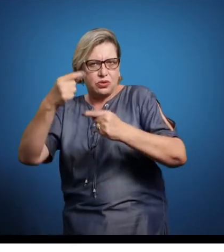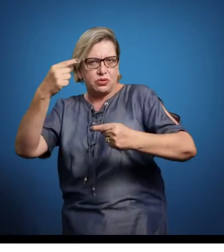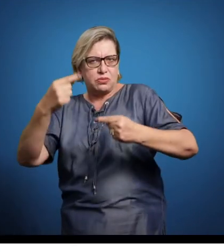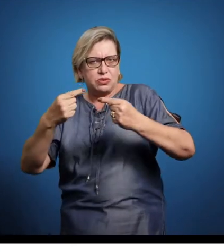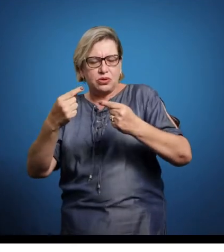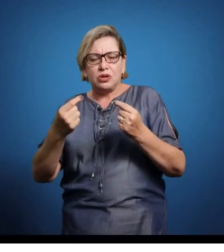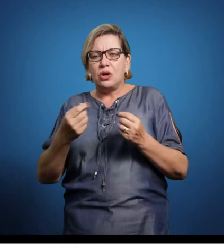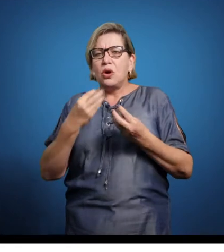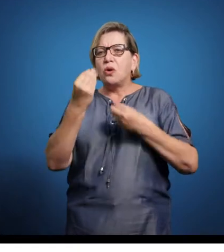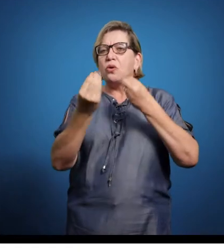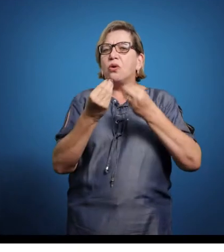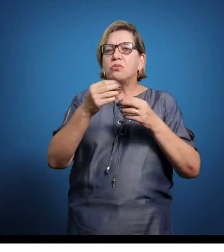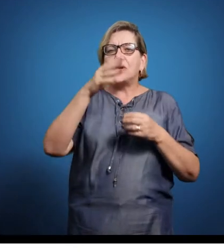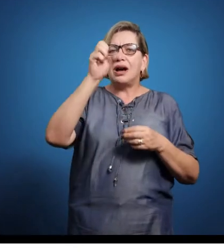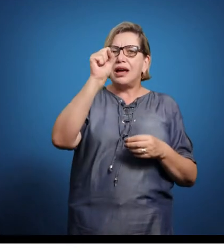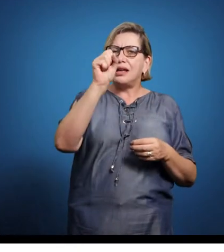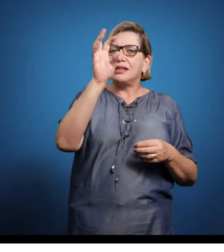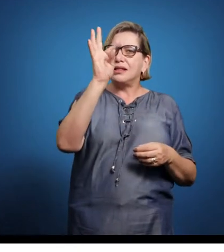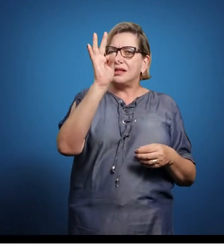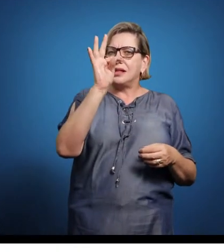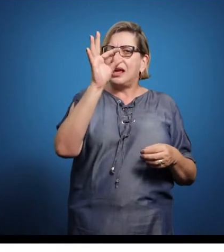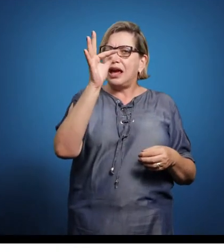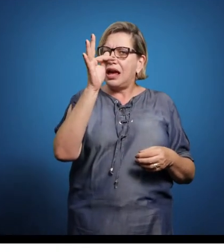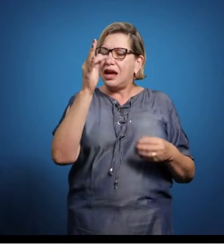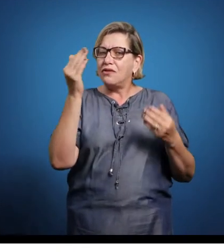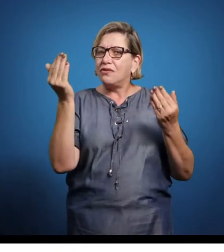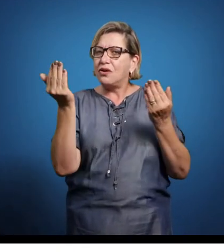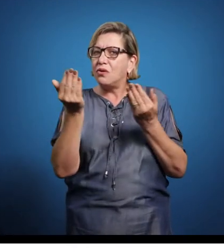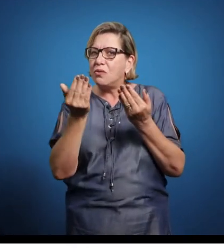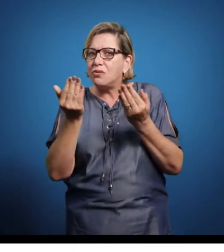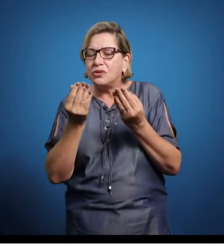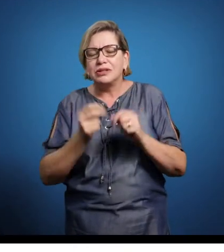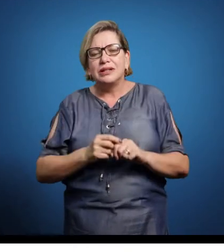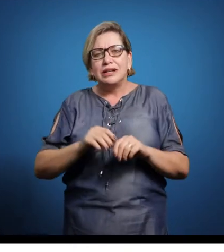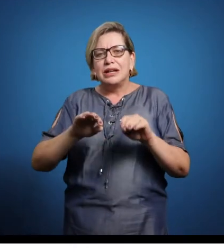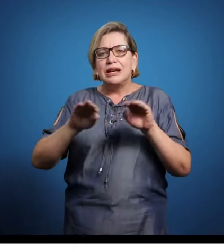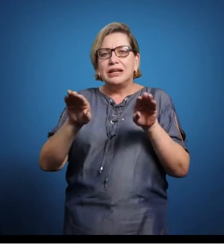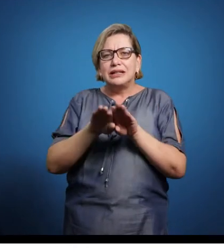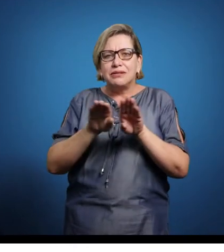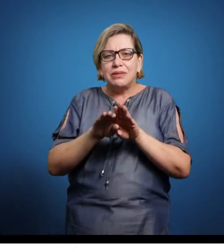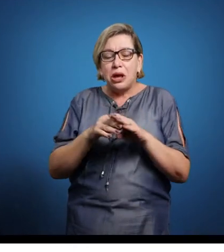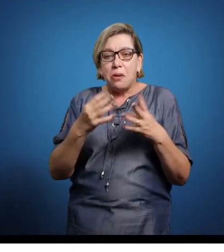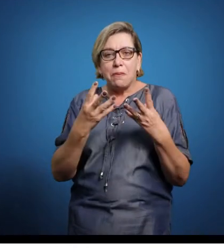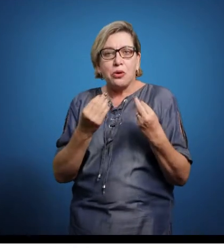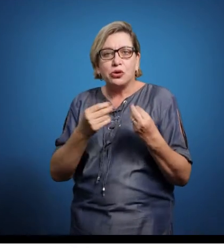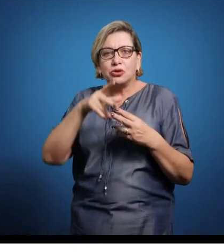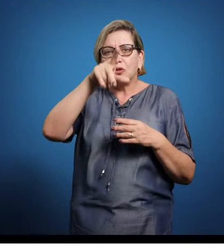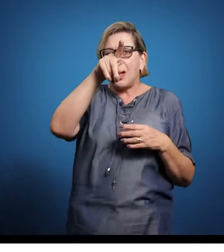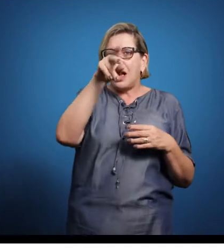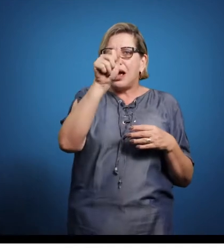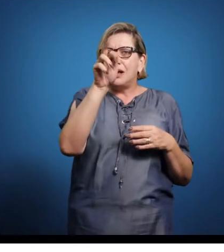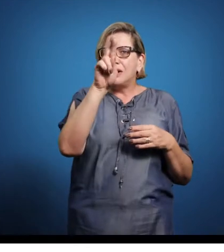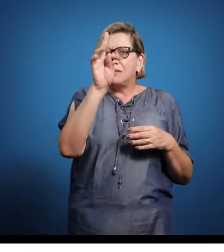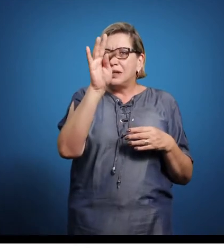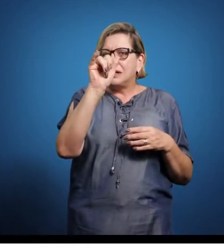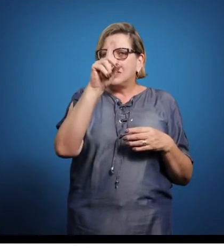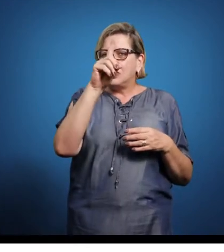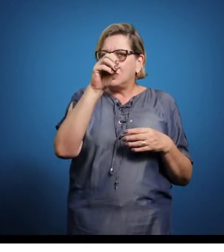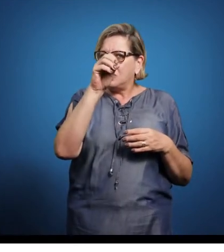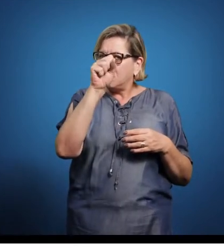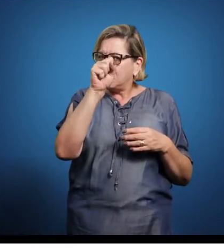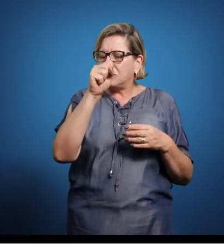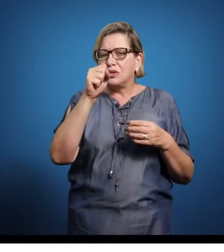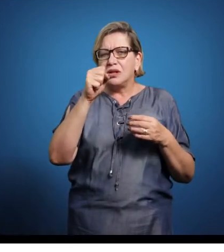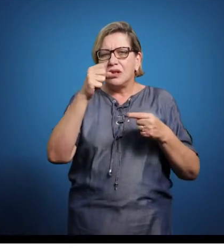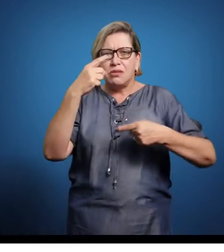STF hoje, a grande quantidade de siglas partidárias no Brasil. E hoje um fenômeno também, muito discutido por vocês, que é